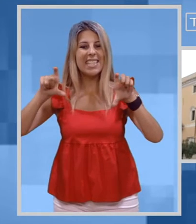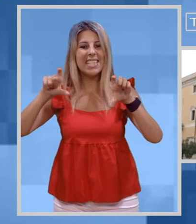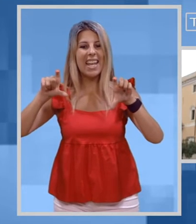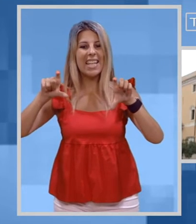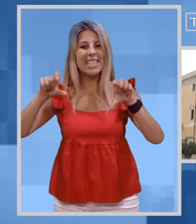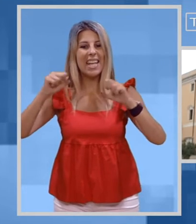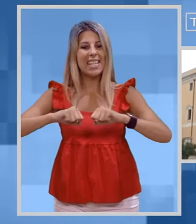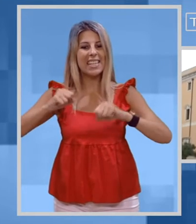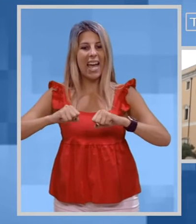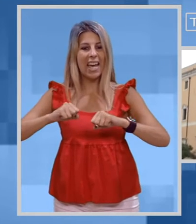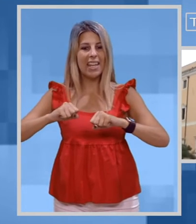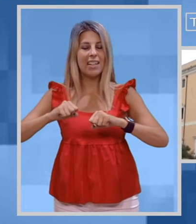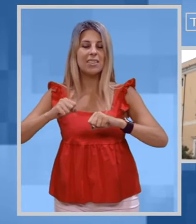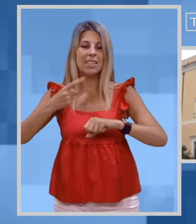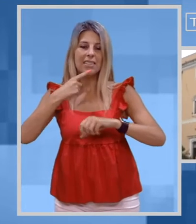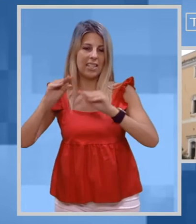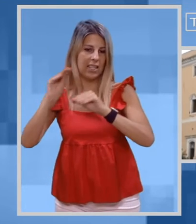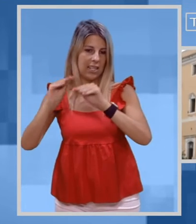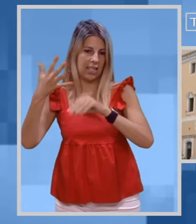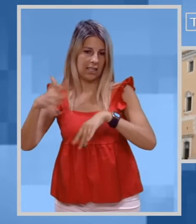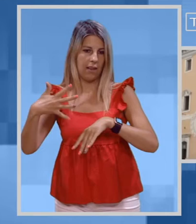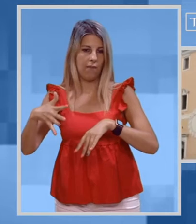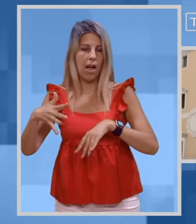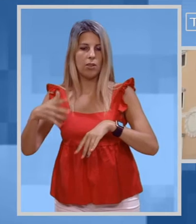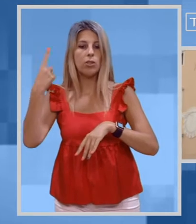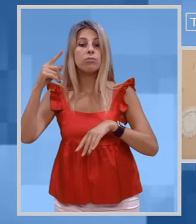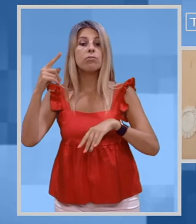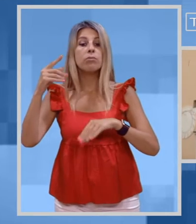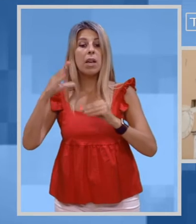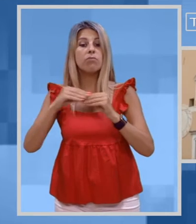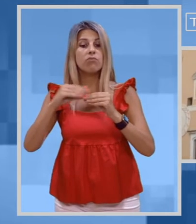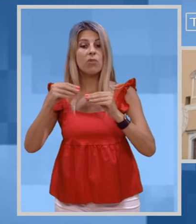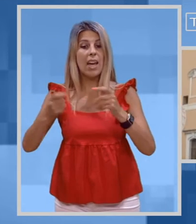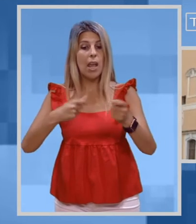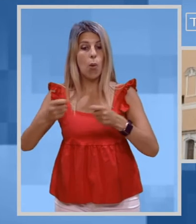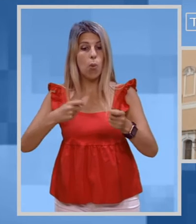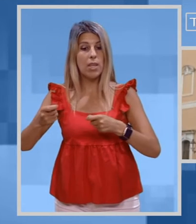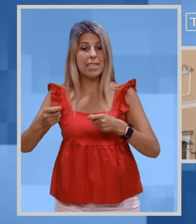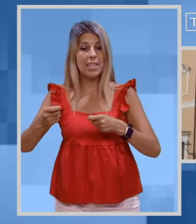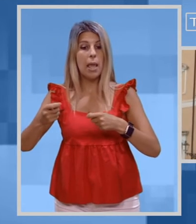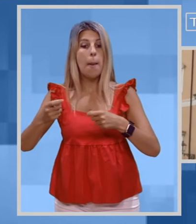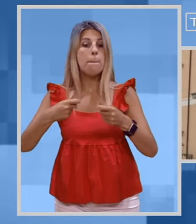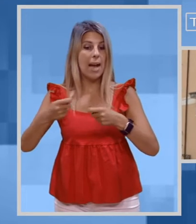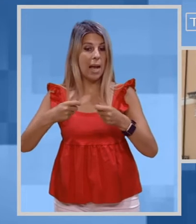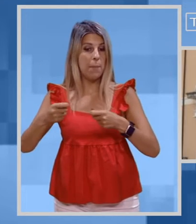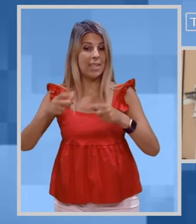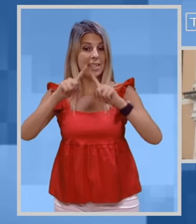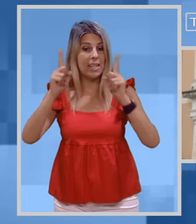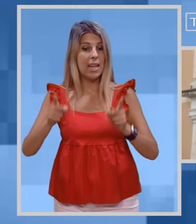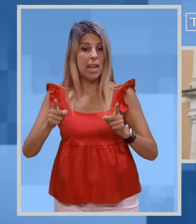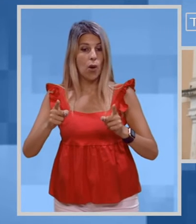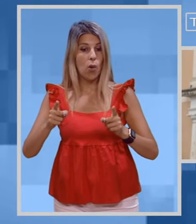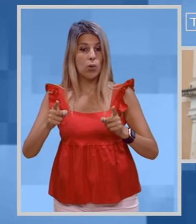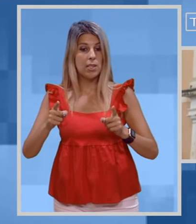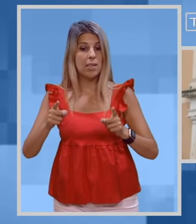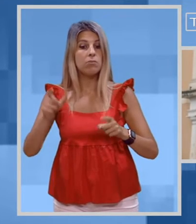caricati virtualmente nella tessera sanitaria dei richiedenti beneficiari. Per effettuare gli acquisti e relativi pagamenti presso gli esercizi